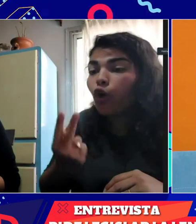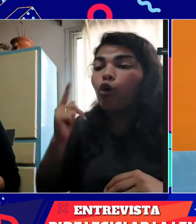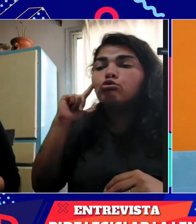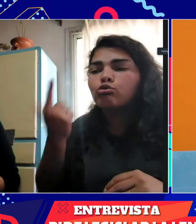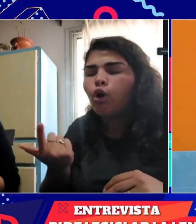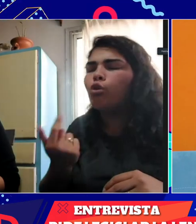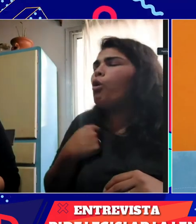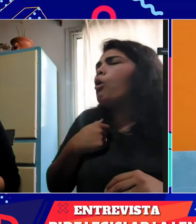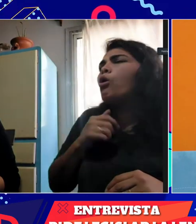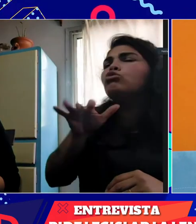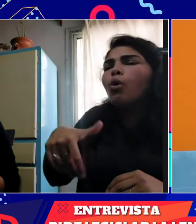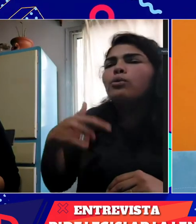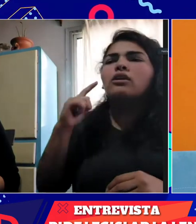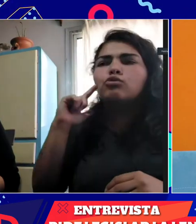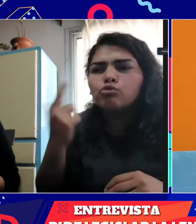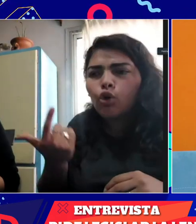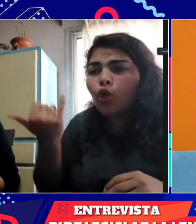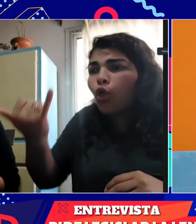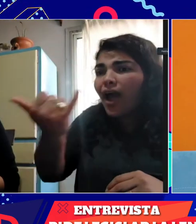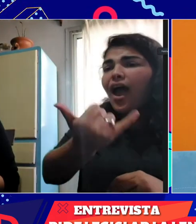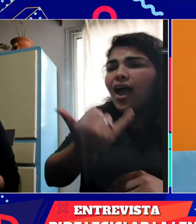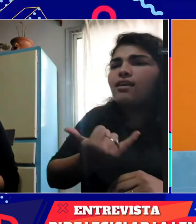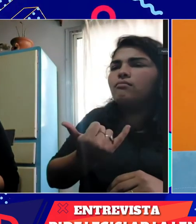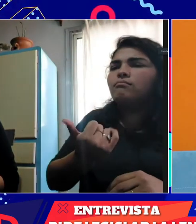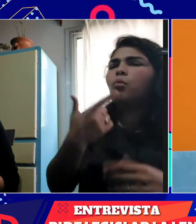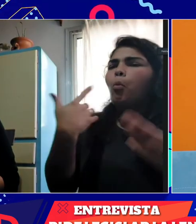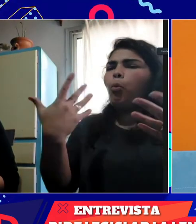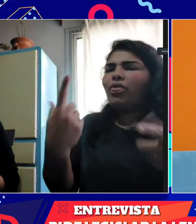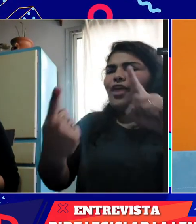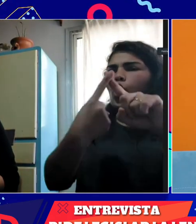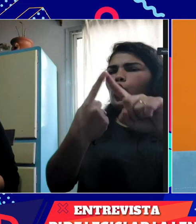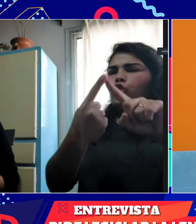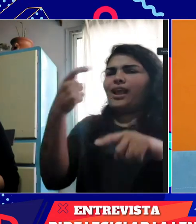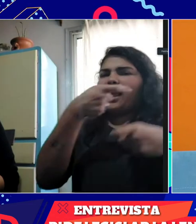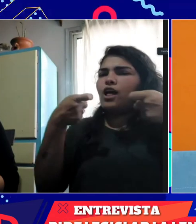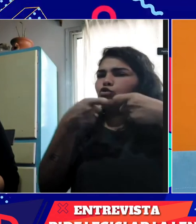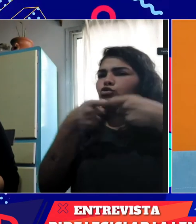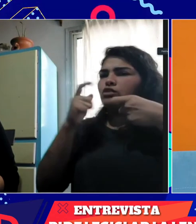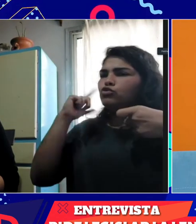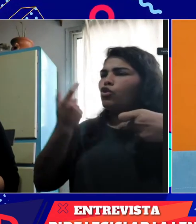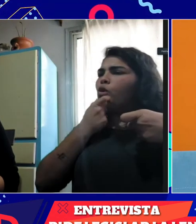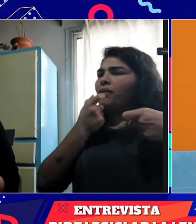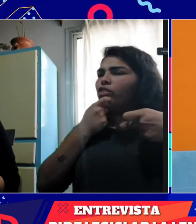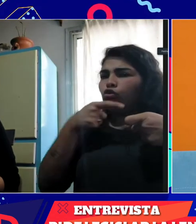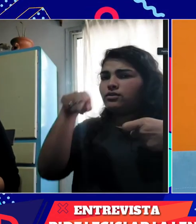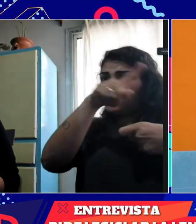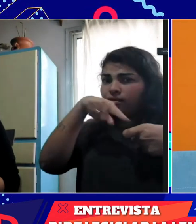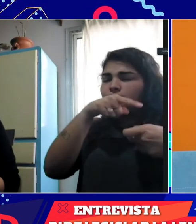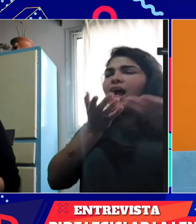donde hay un hijo sordo, un sobrino, cualquier integrante, tome contacto con la